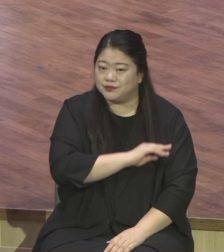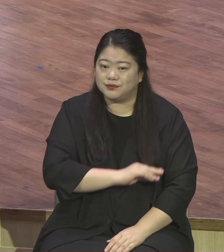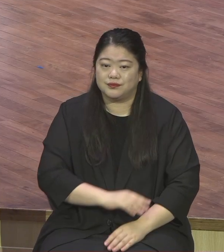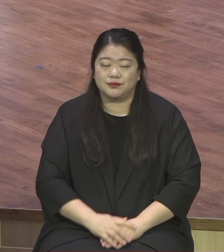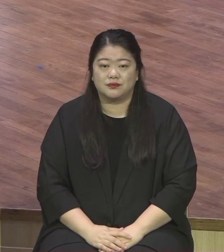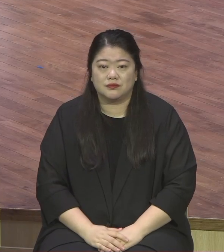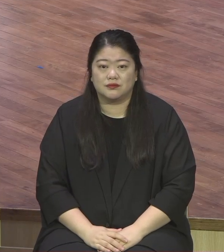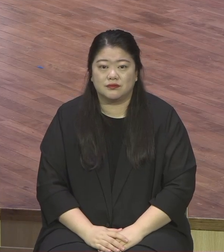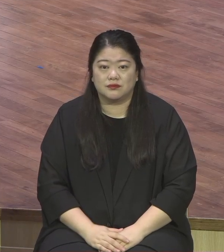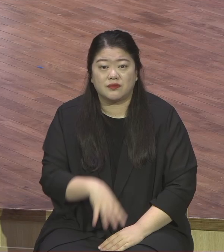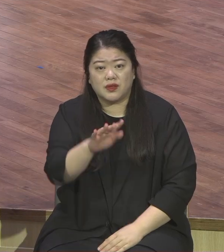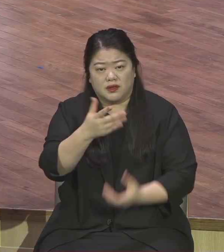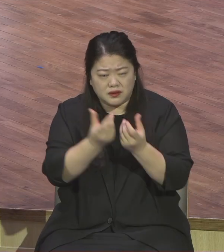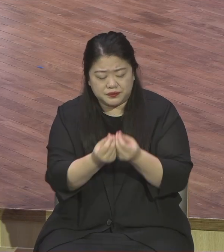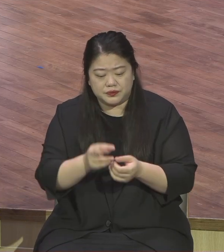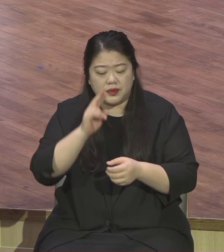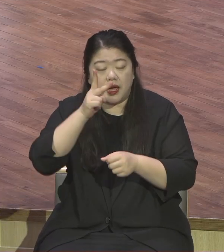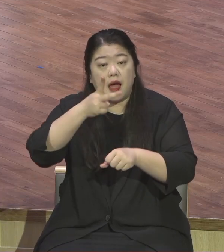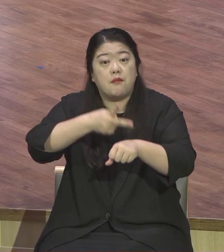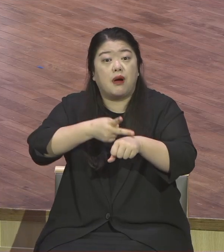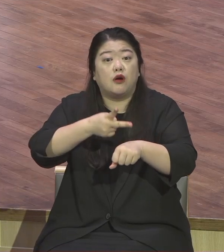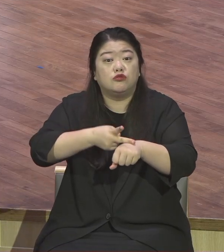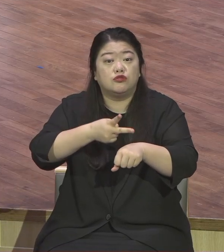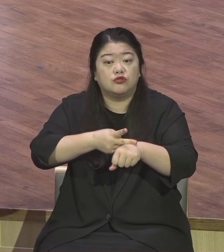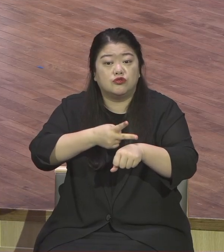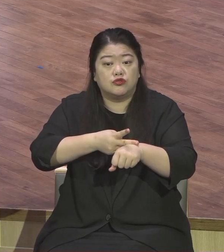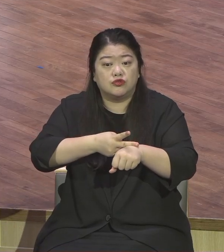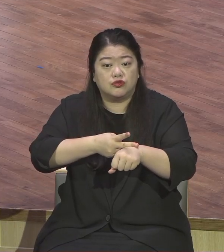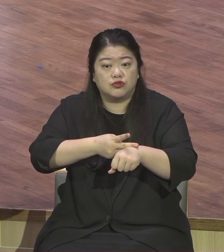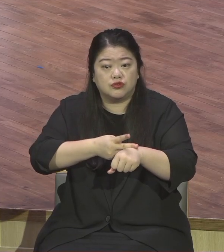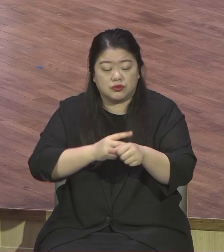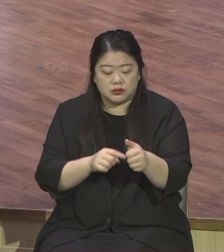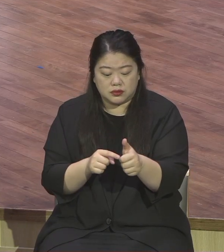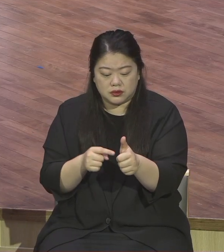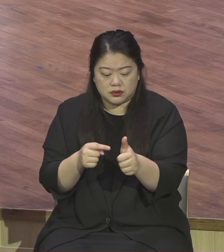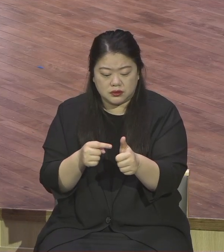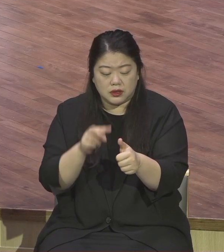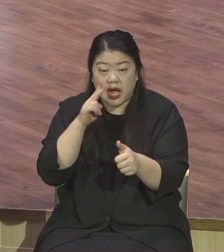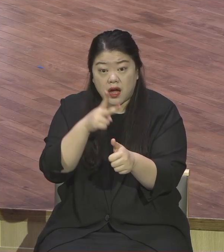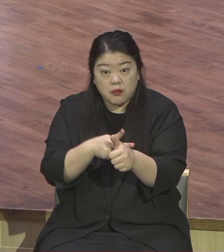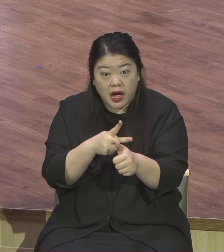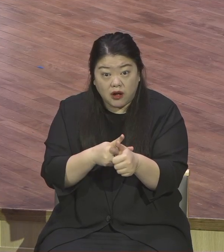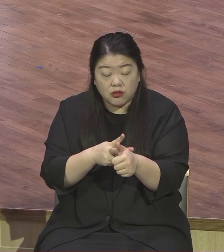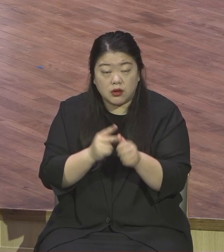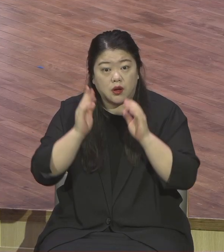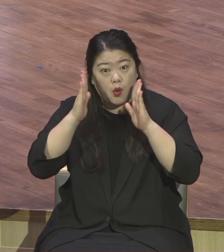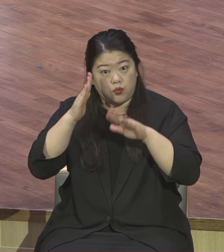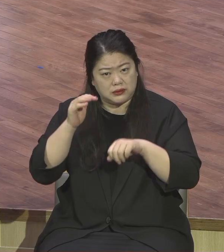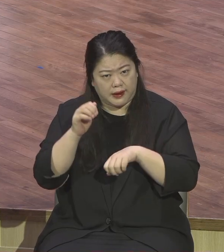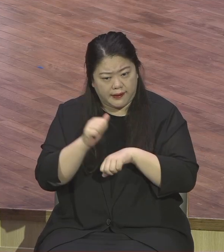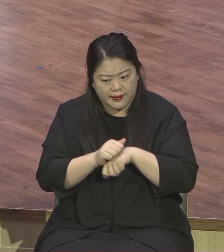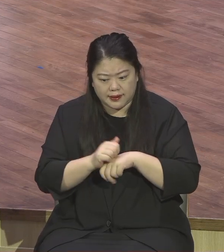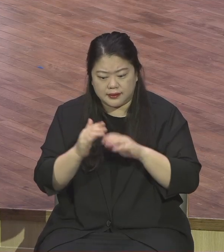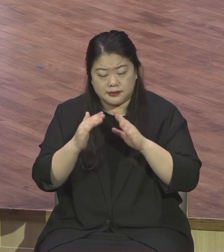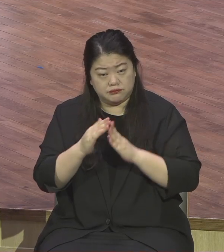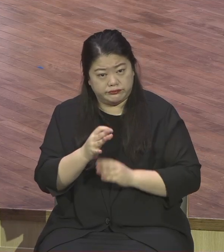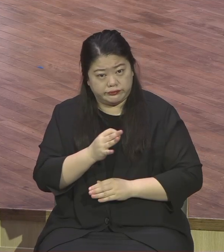나서부터 보고해야 돼 무식한 베드로에게 본부야 거기는 베드로가 안되었기 때문에